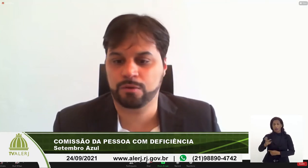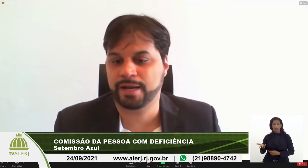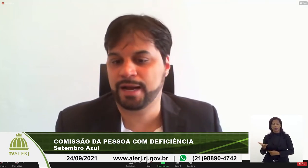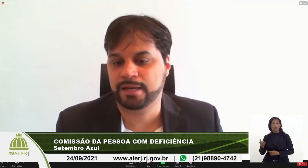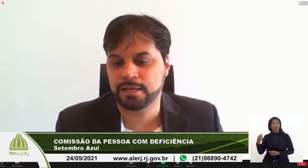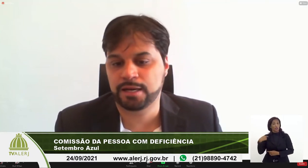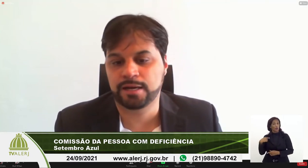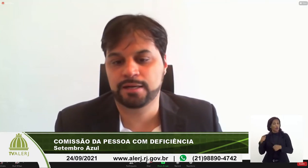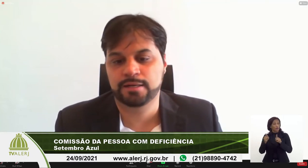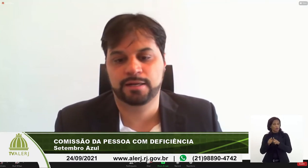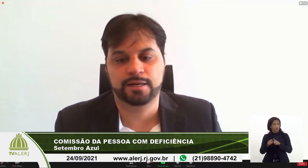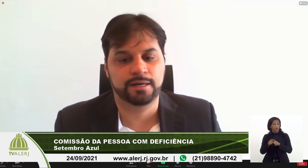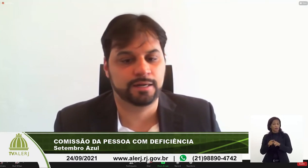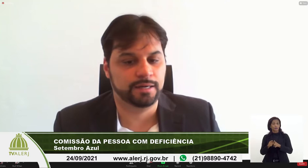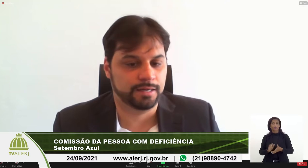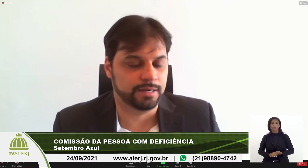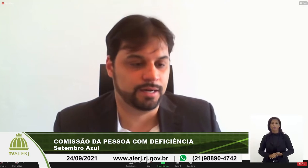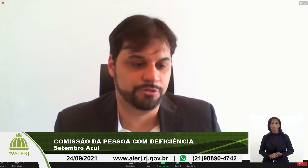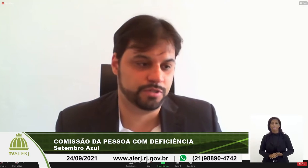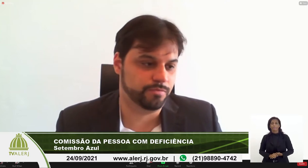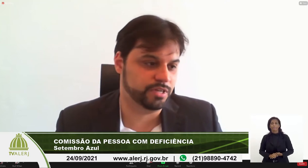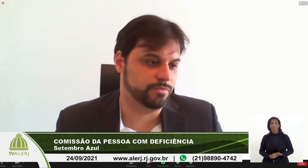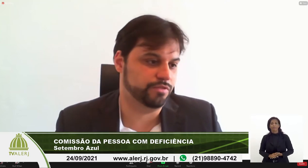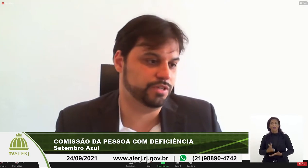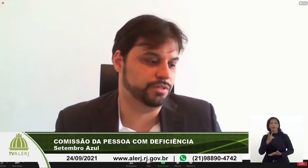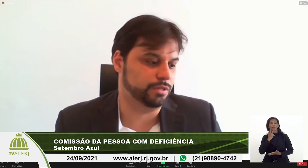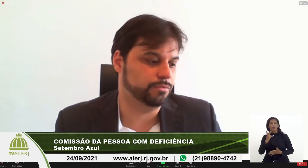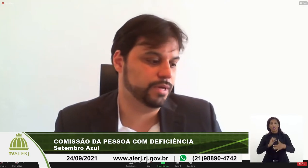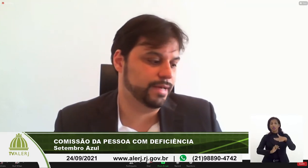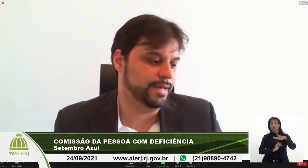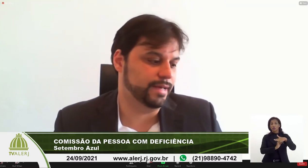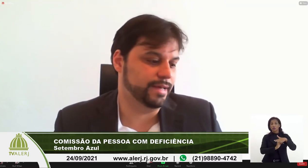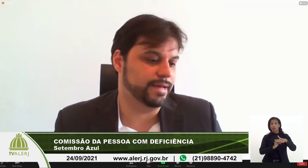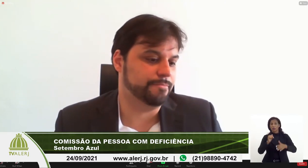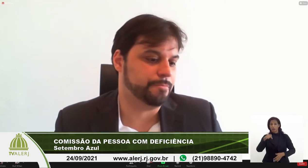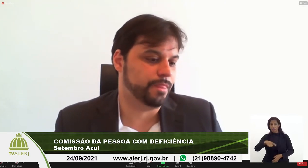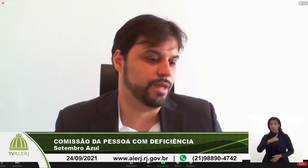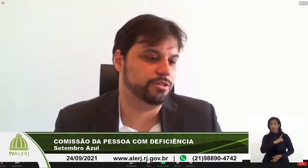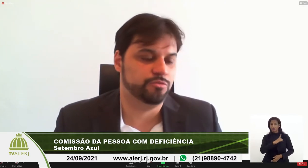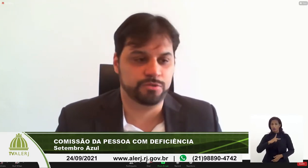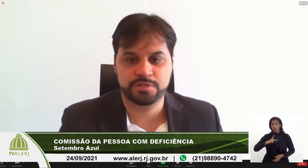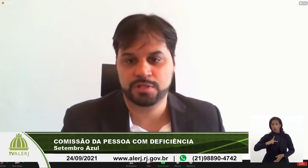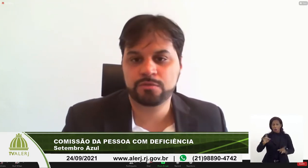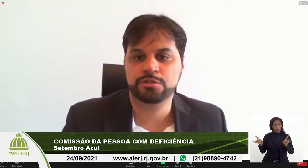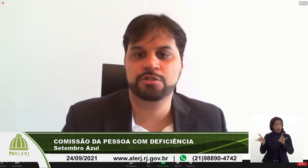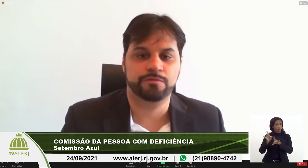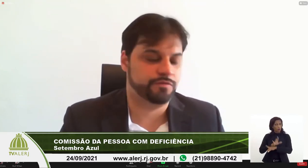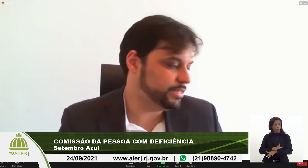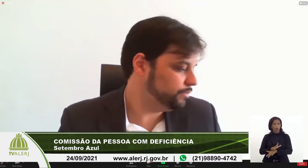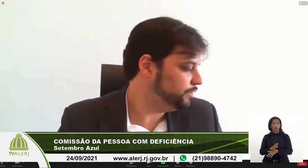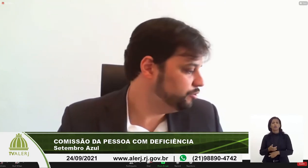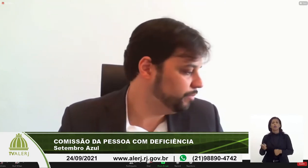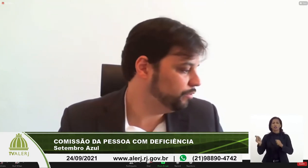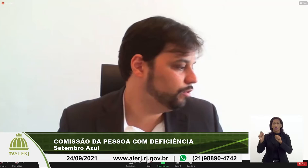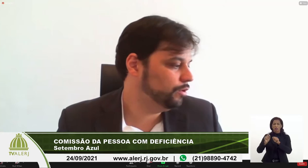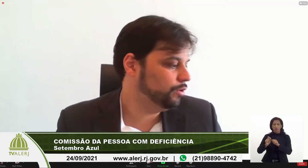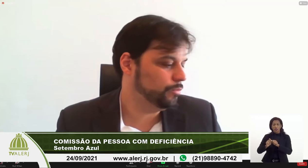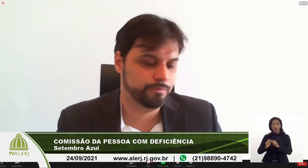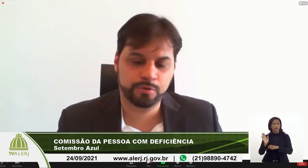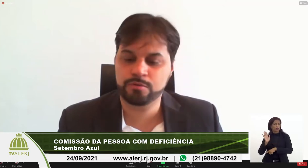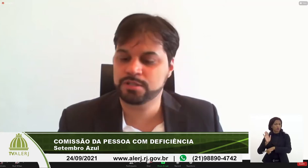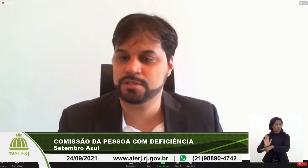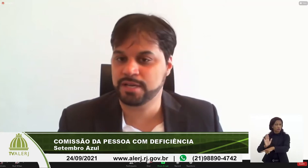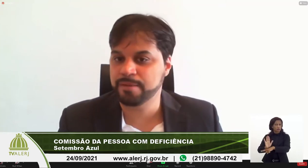Quero colocar aqui a ação mais uma vez então à disposição, a gente faz um atendimento